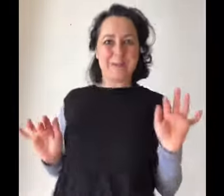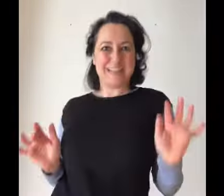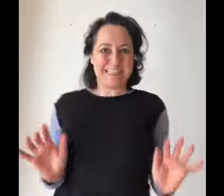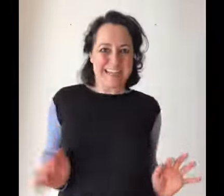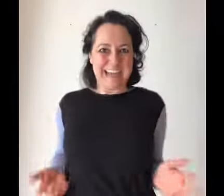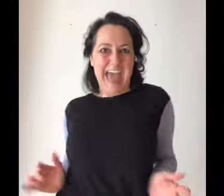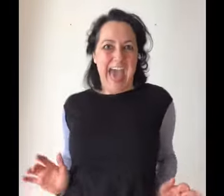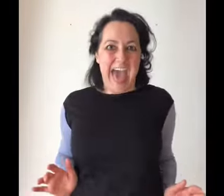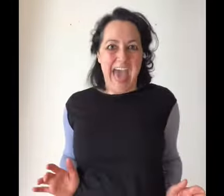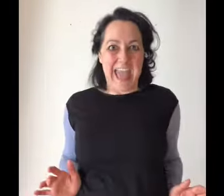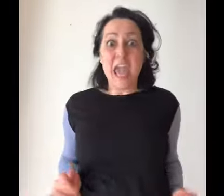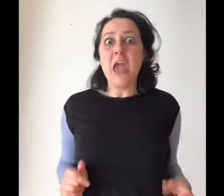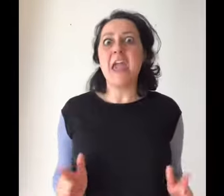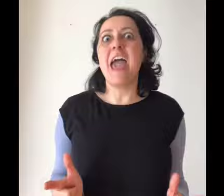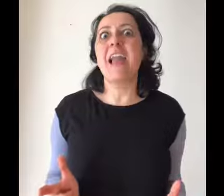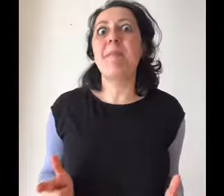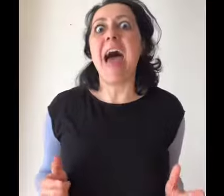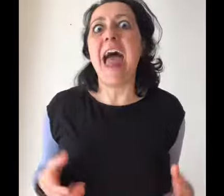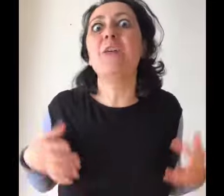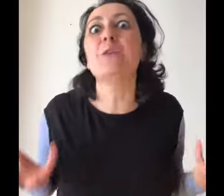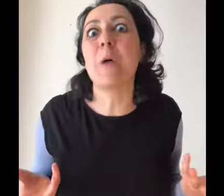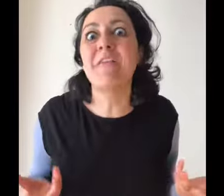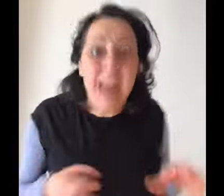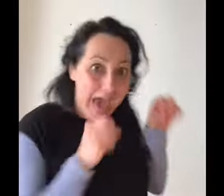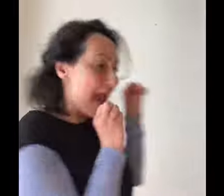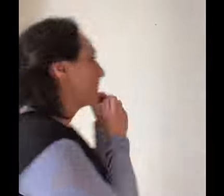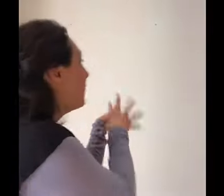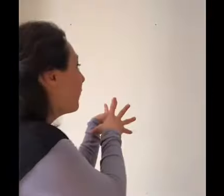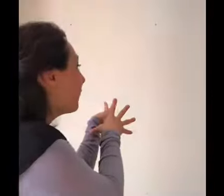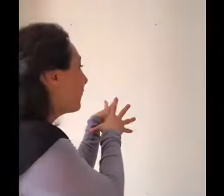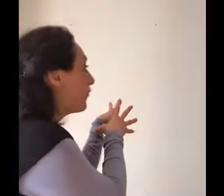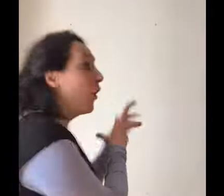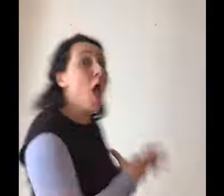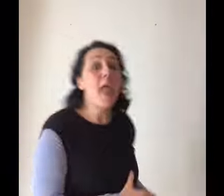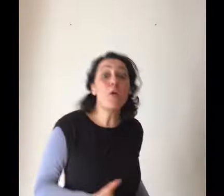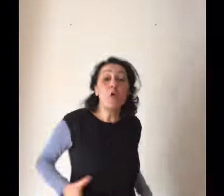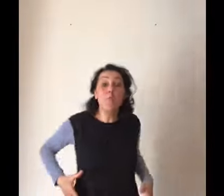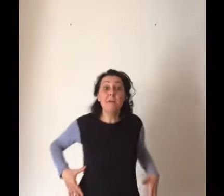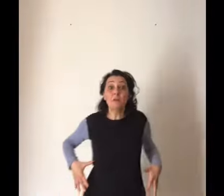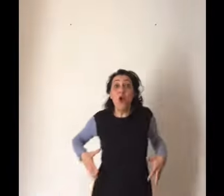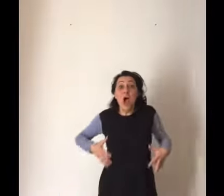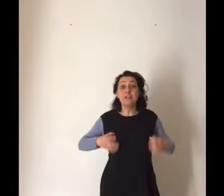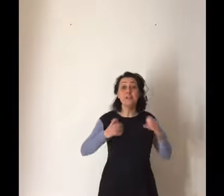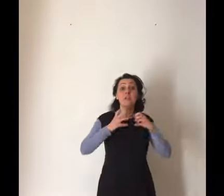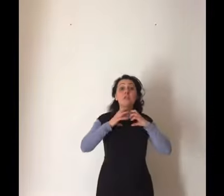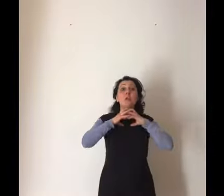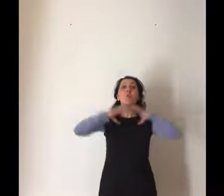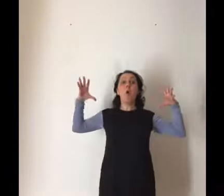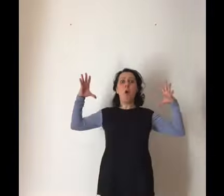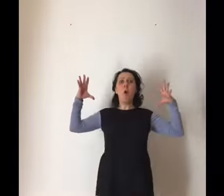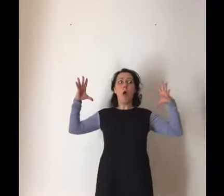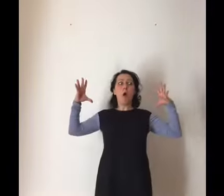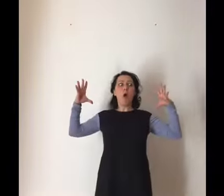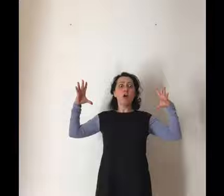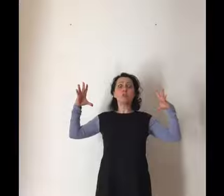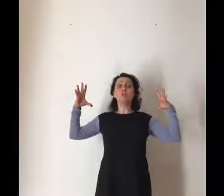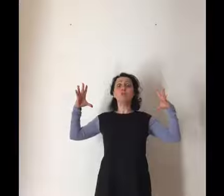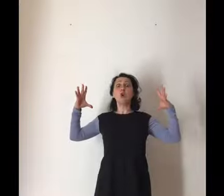Gustoso sarai, e al ballo tu andrai. E in quel momento a Cenerentola spuntò